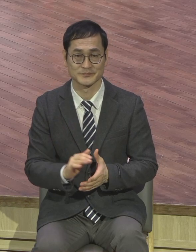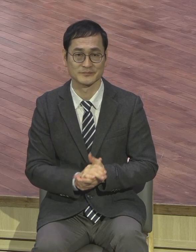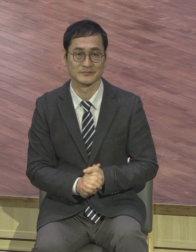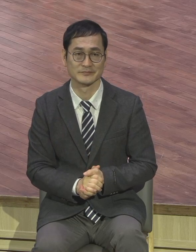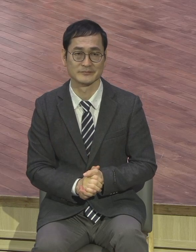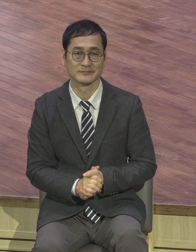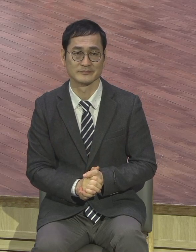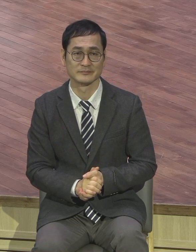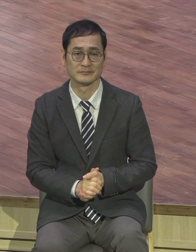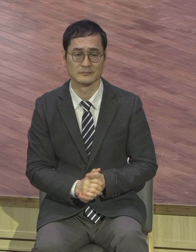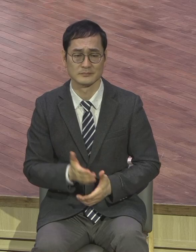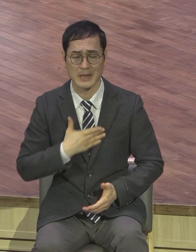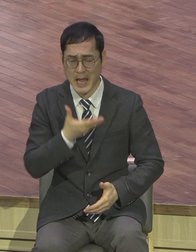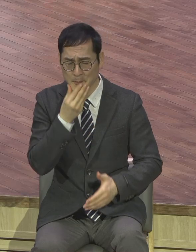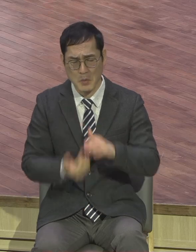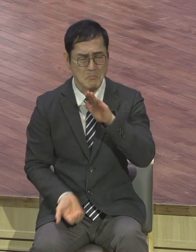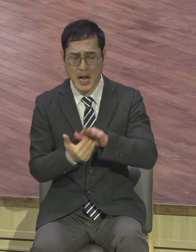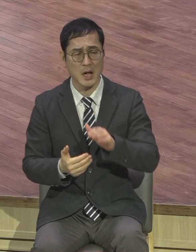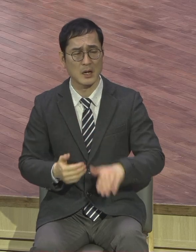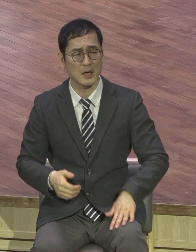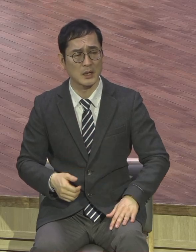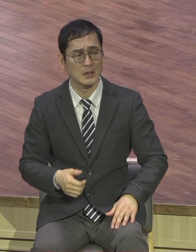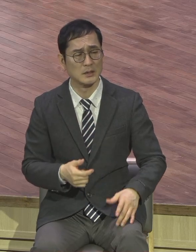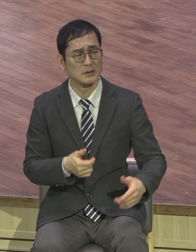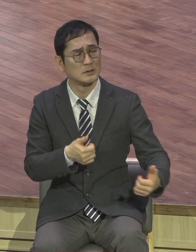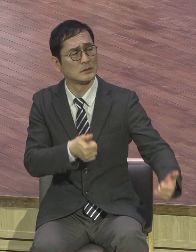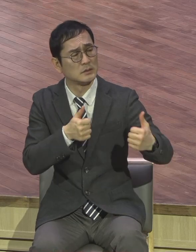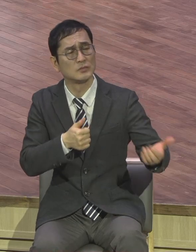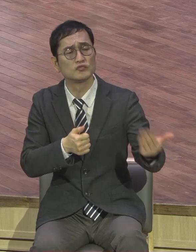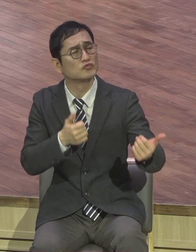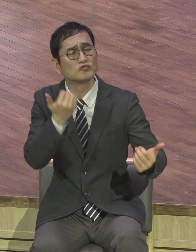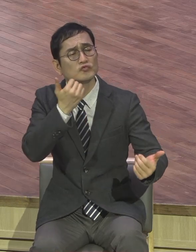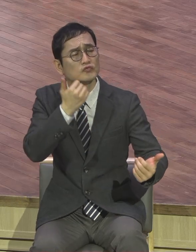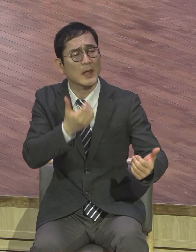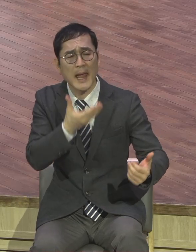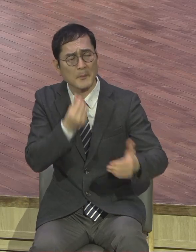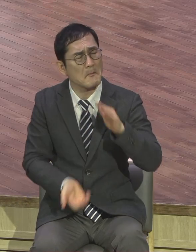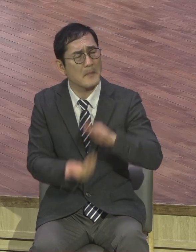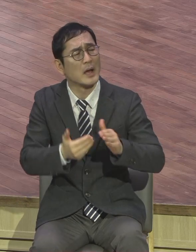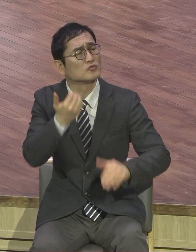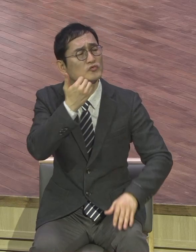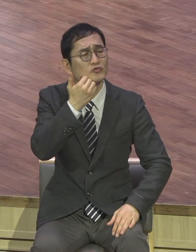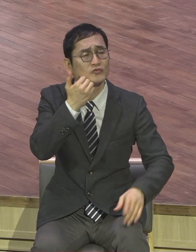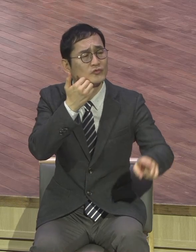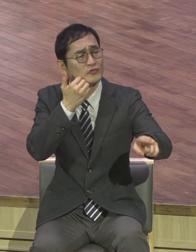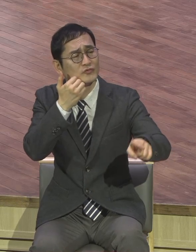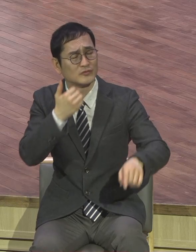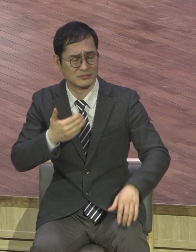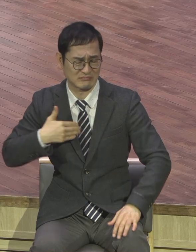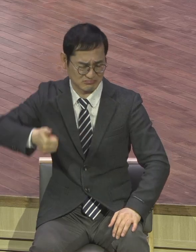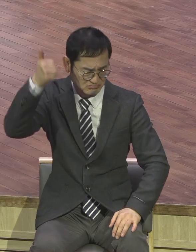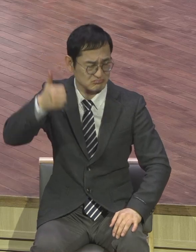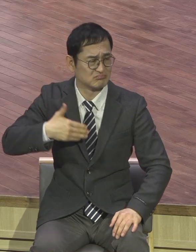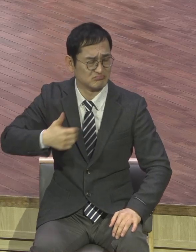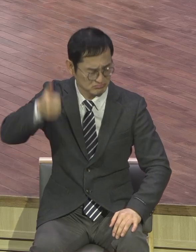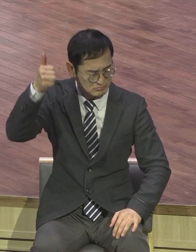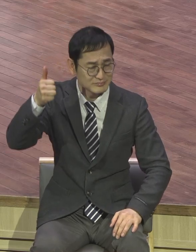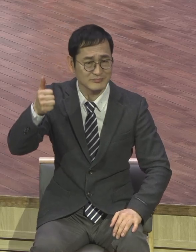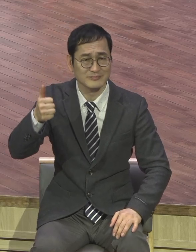봐라 말할 수 있어야 된다니까요. 그 정도로 당당한 이런 고백 여러분도 예수 믿고 이렇게 고백 해보세요. 다른